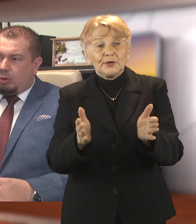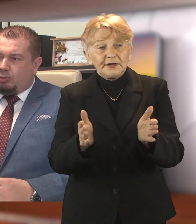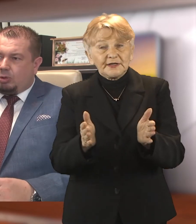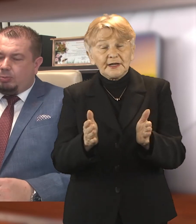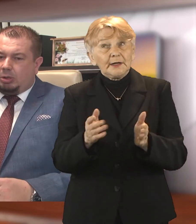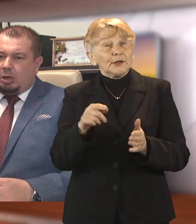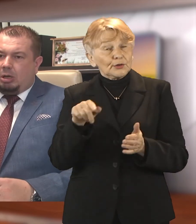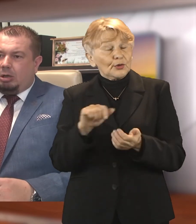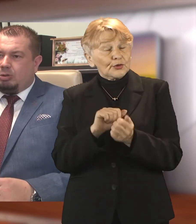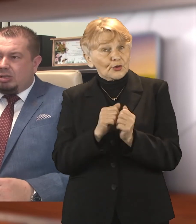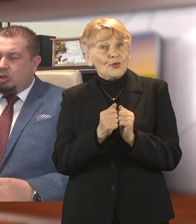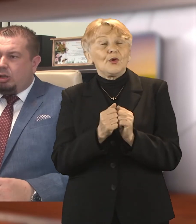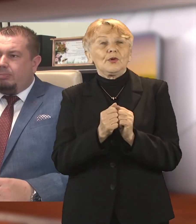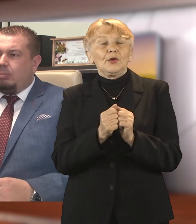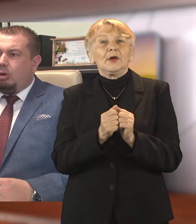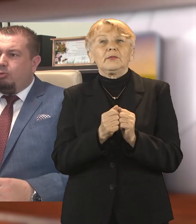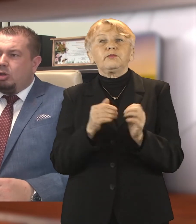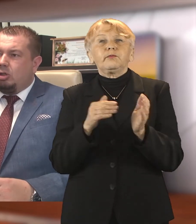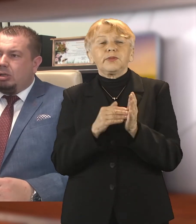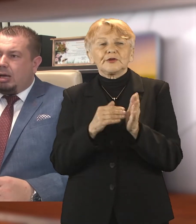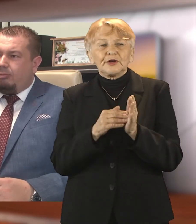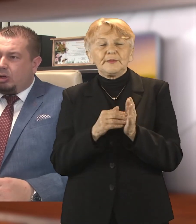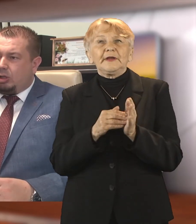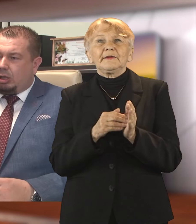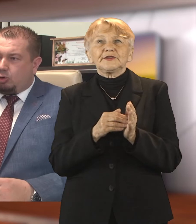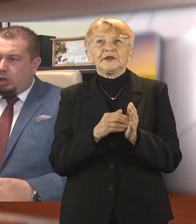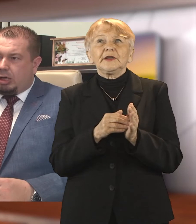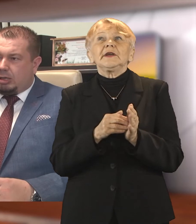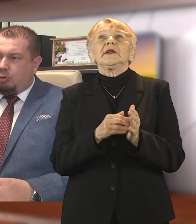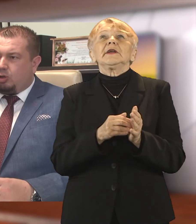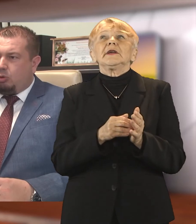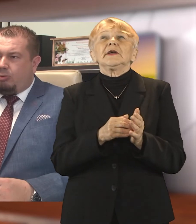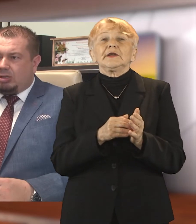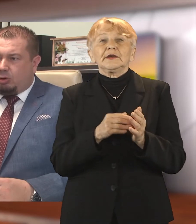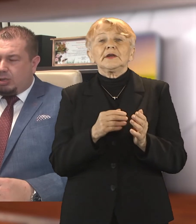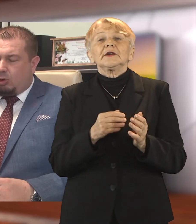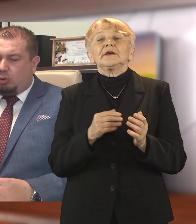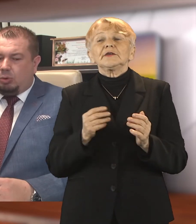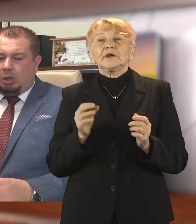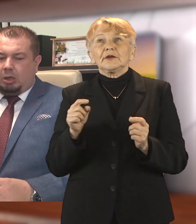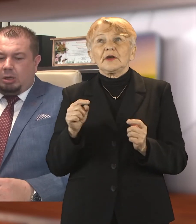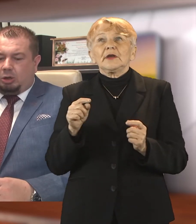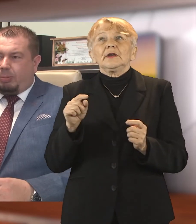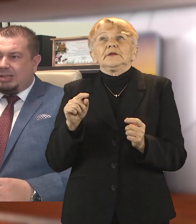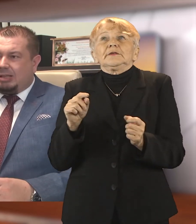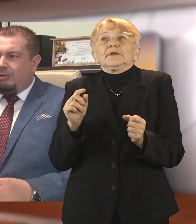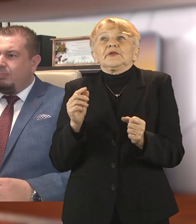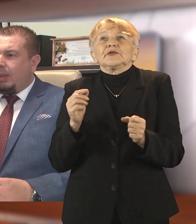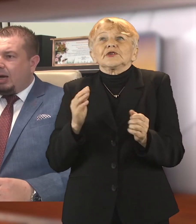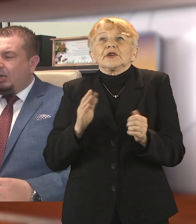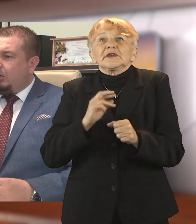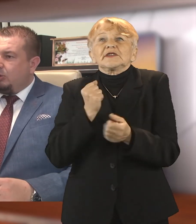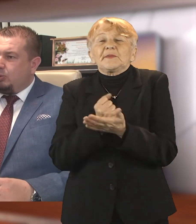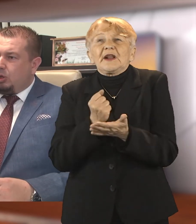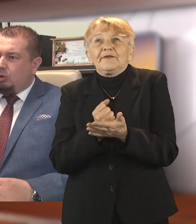ścinki poboczy, któreśmy przeznaczyli. Również na właśnie te koszenia, zakup Czegłowic, zakup samochodu do PZD,